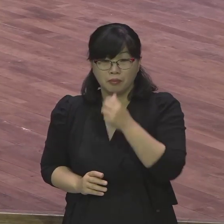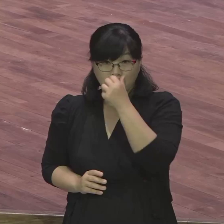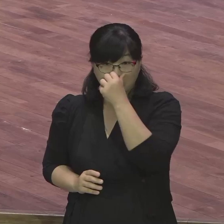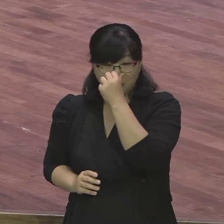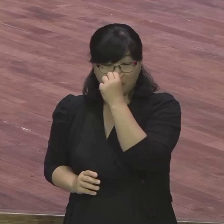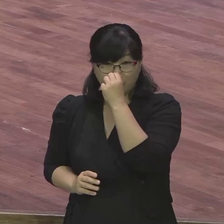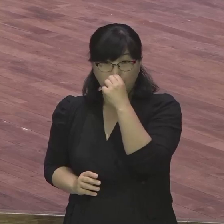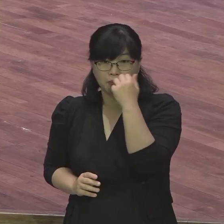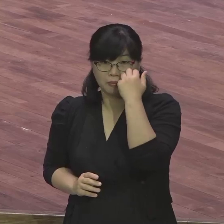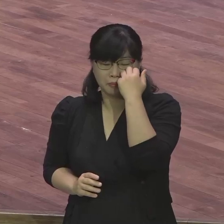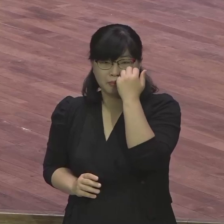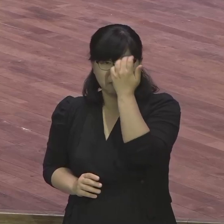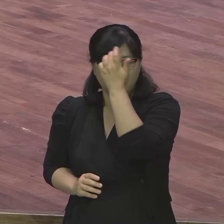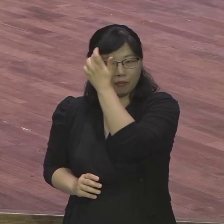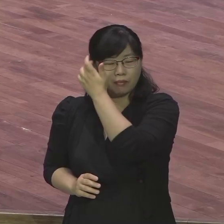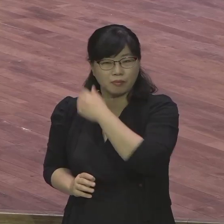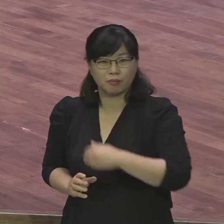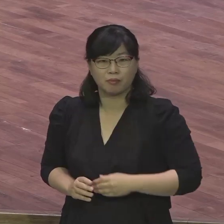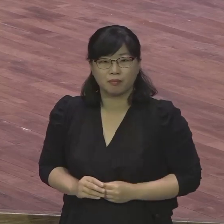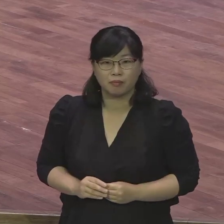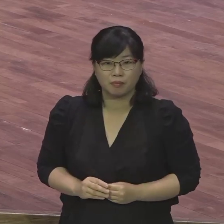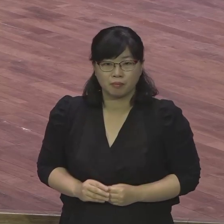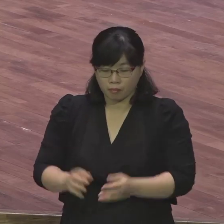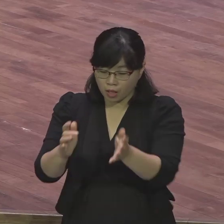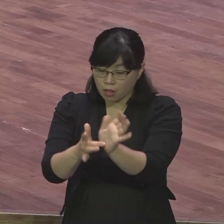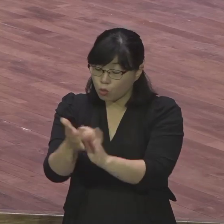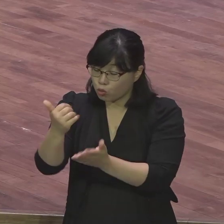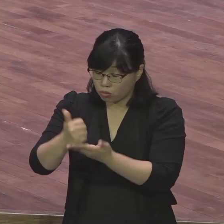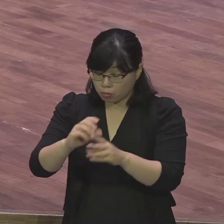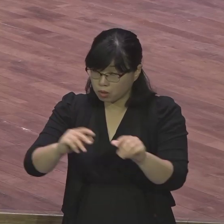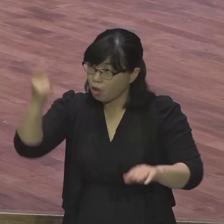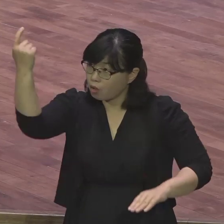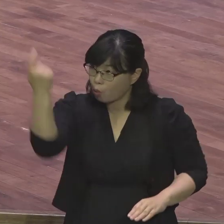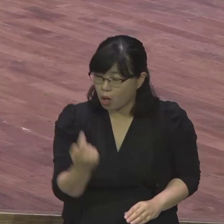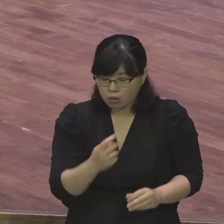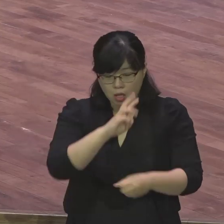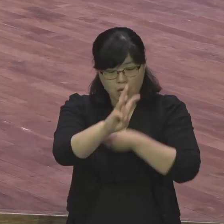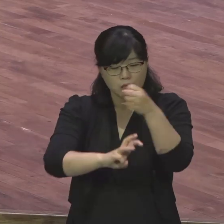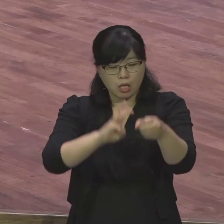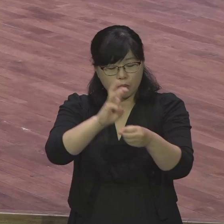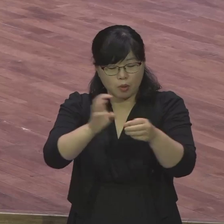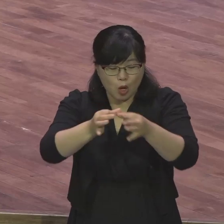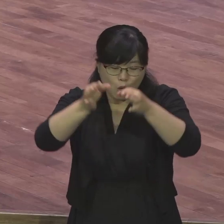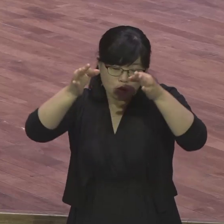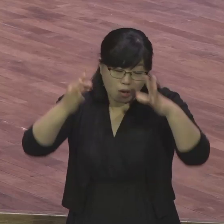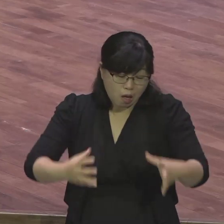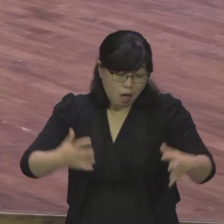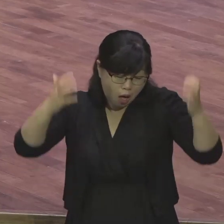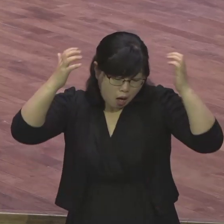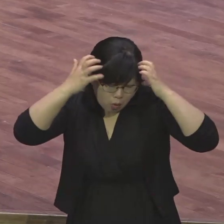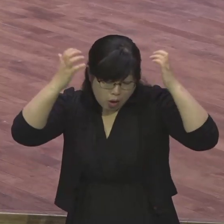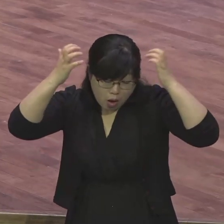그래 사장하니까 엄마 십자가 이런 게 왜 합니까 천국 문 열어버리고 한국 지옥 문 열어버리고 봐라